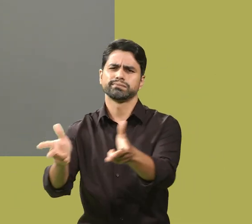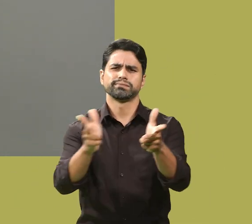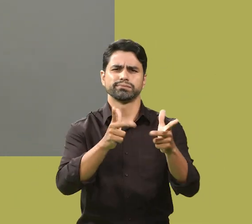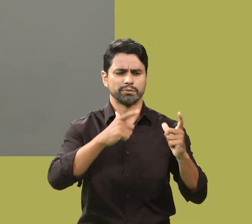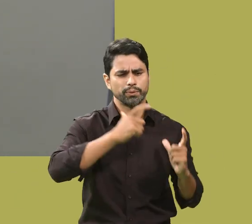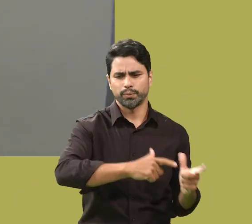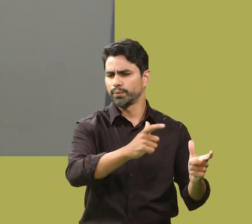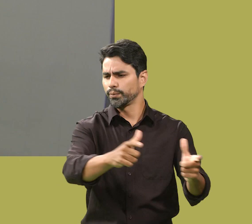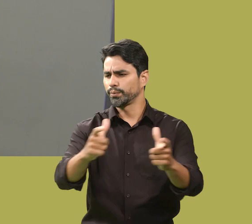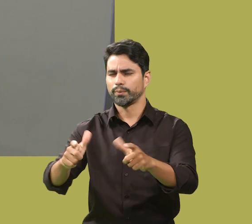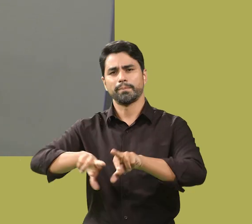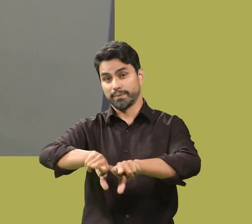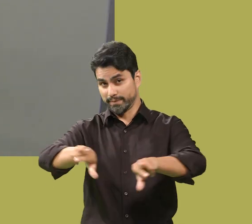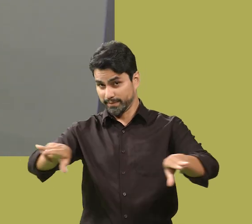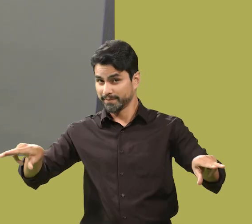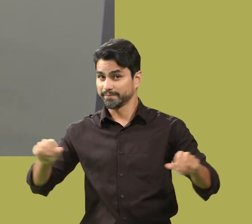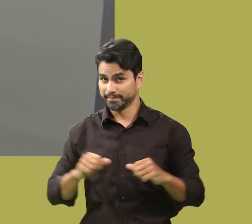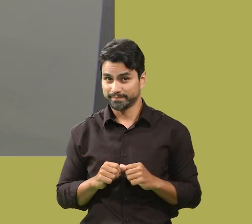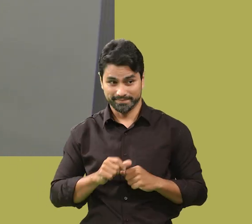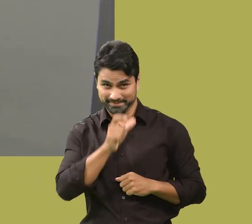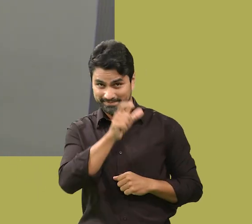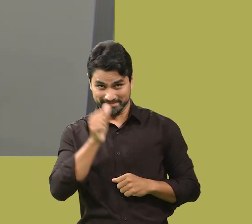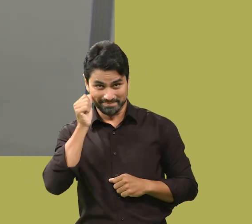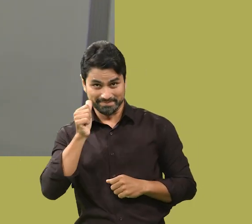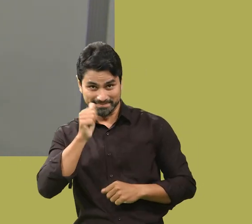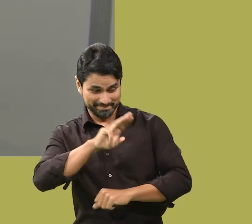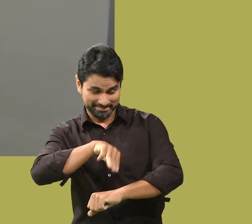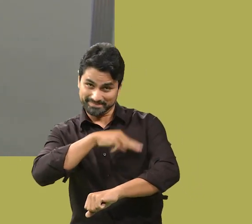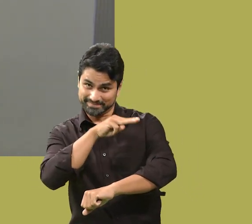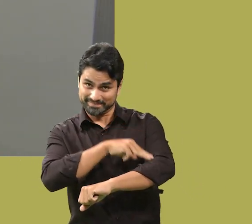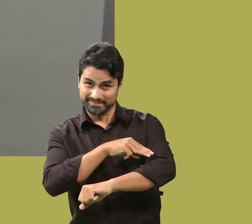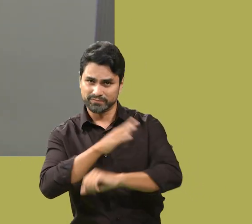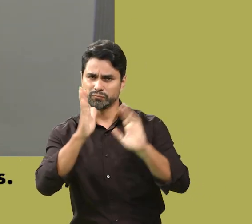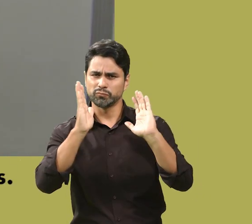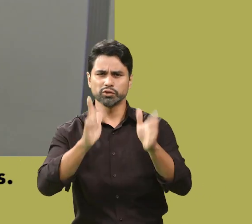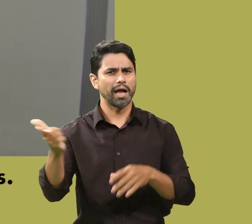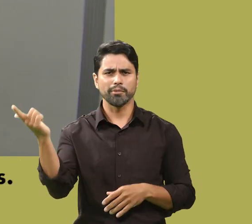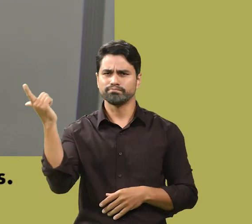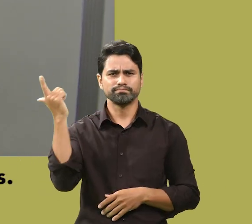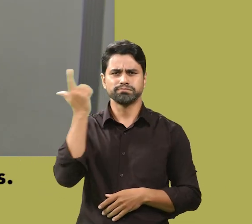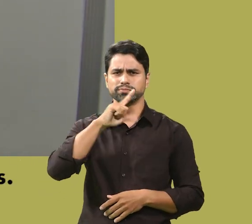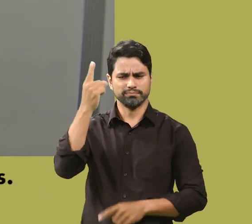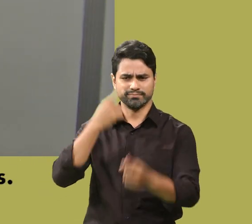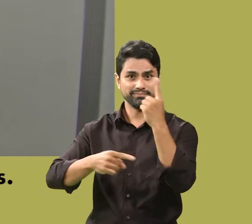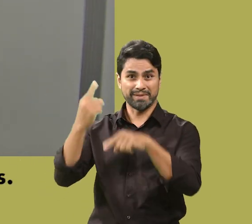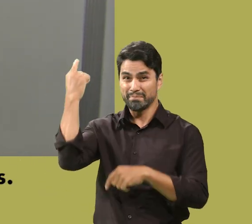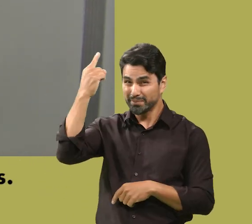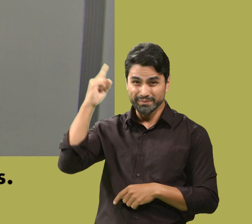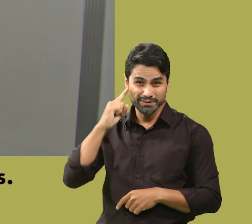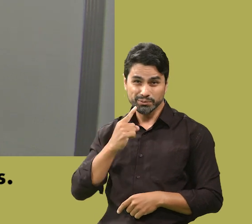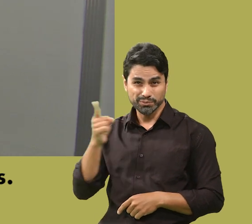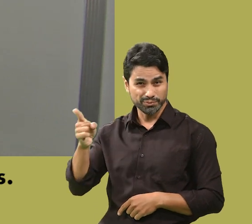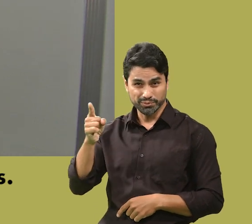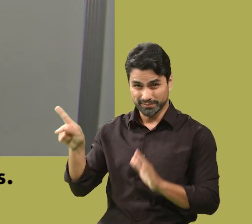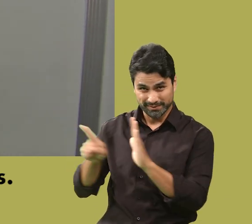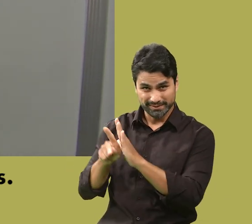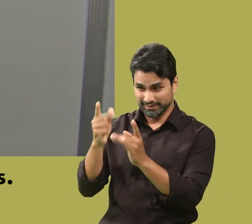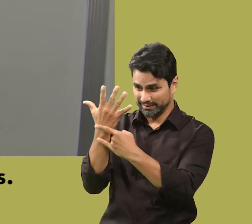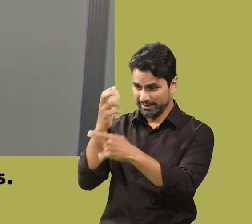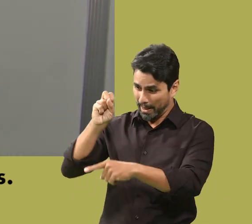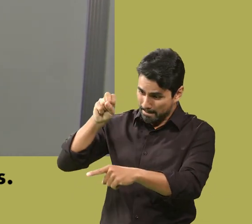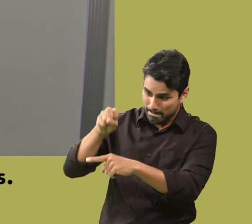e a expressão dos surdos em todos os ambientes. Michele Murta conseguiu ultrapassar